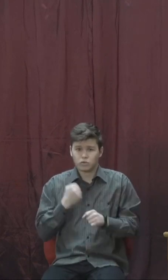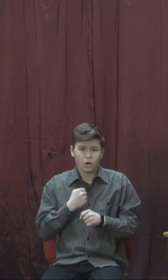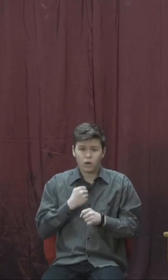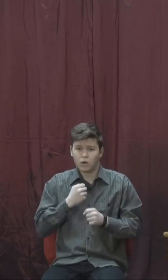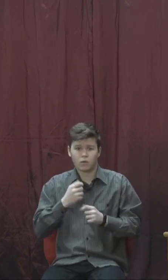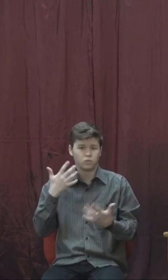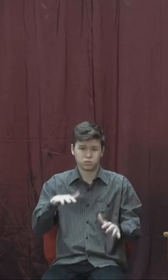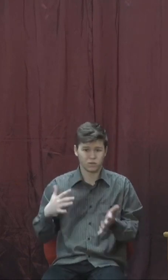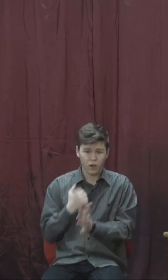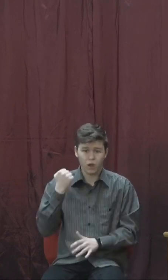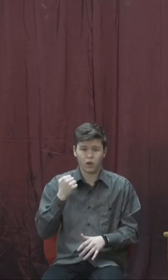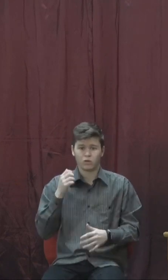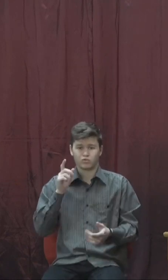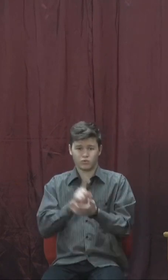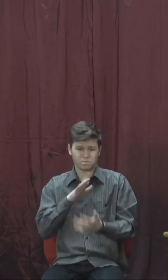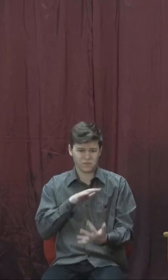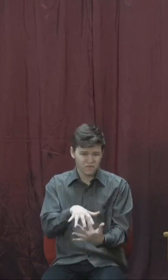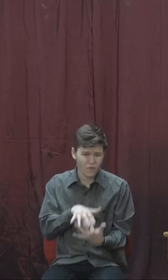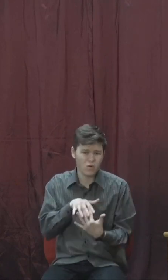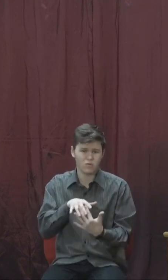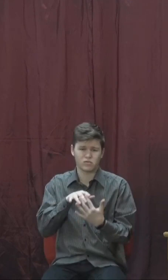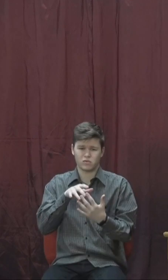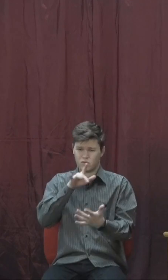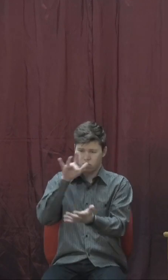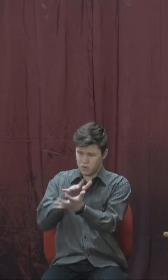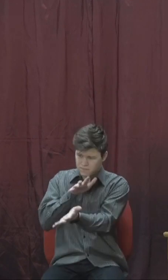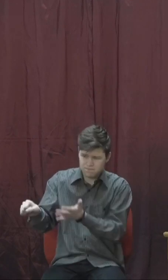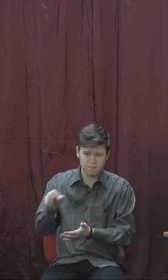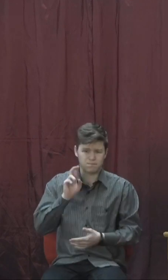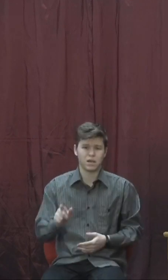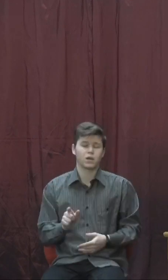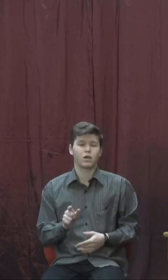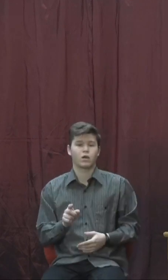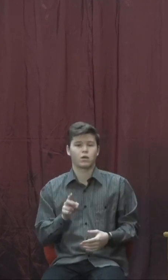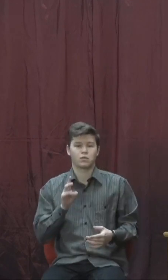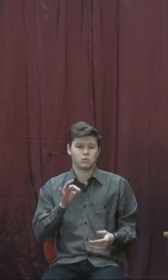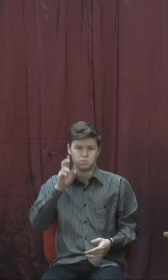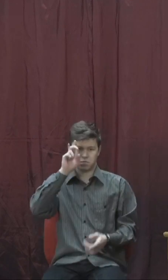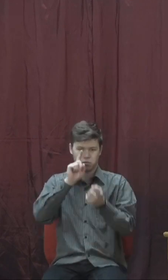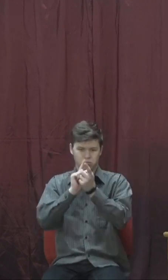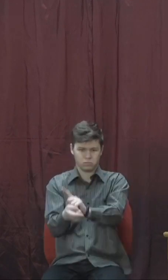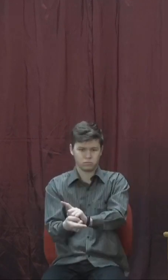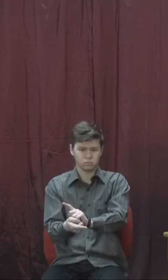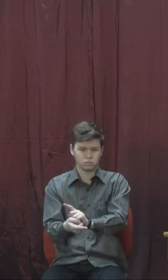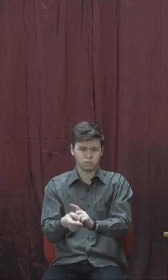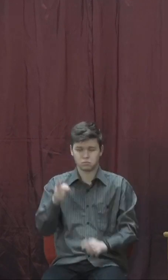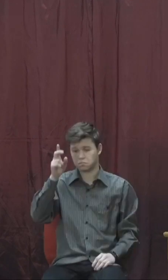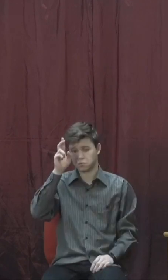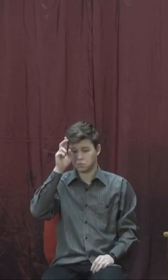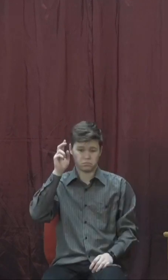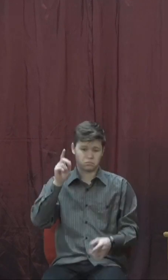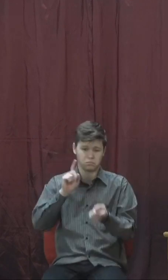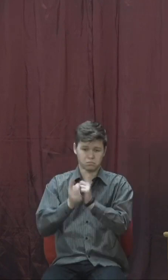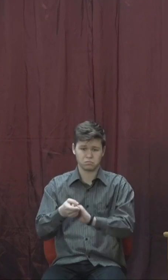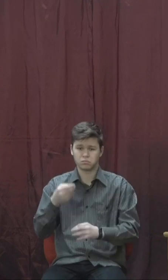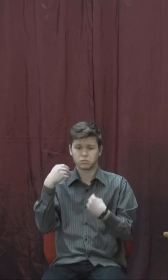бути битва, мала бути зруйнування міста, полон, мало бути нещастя. Люди вже